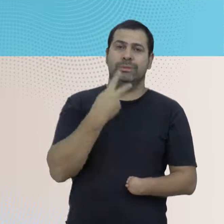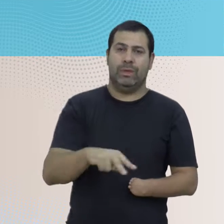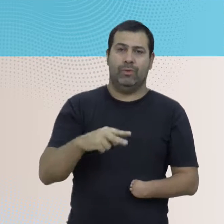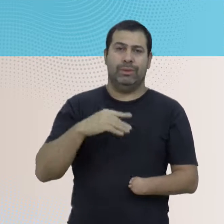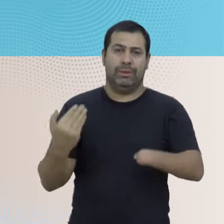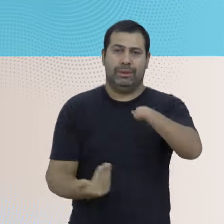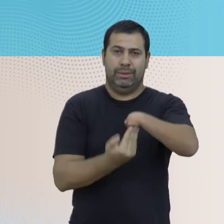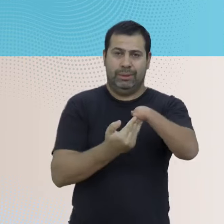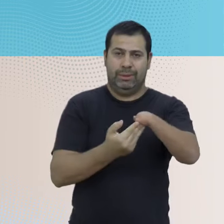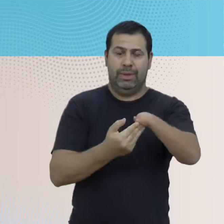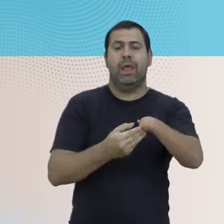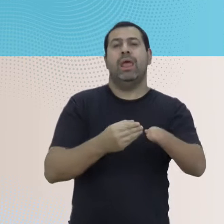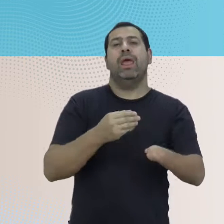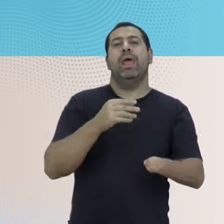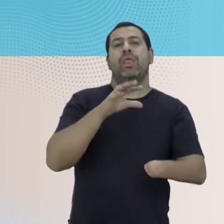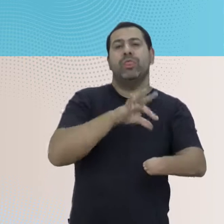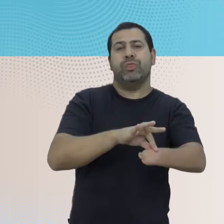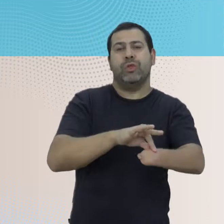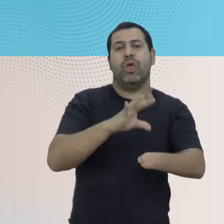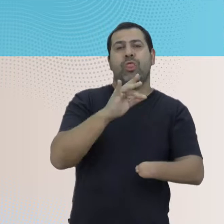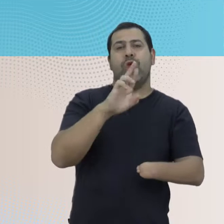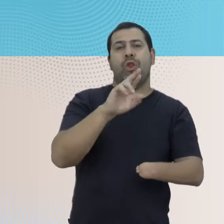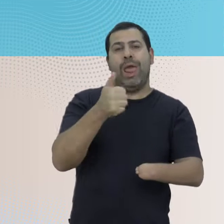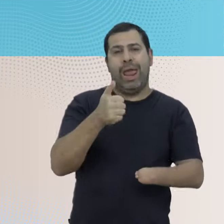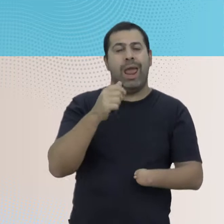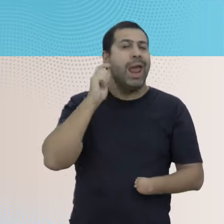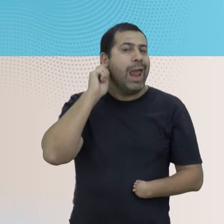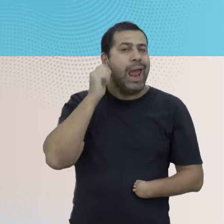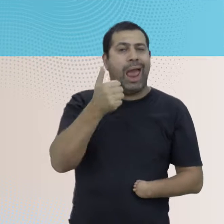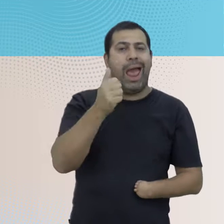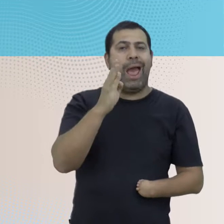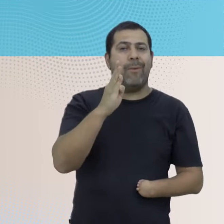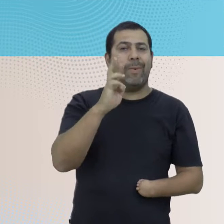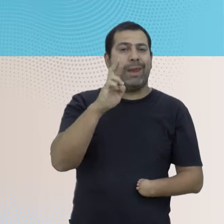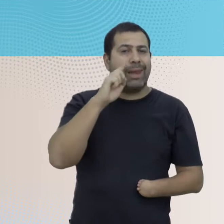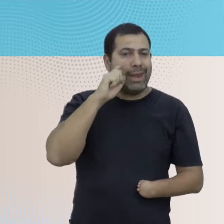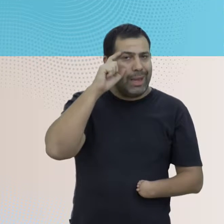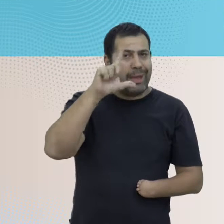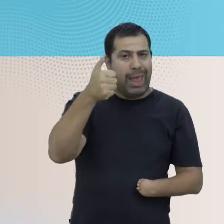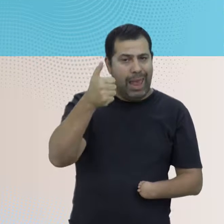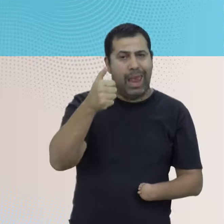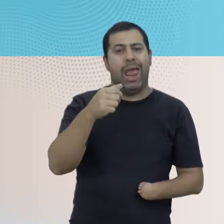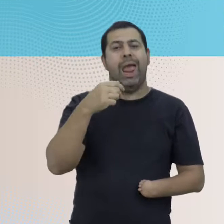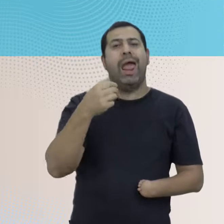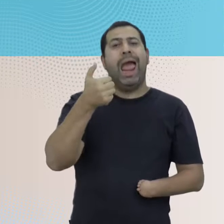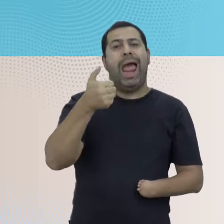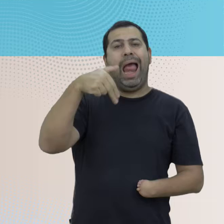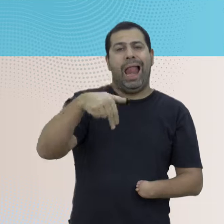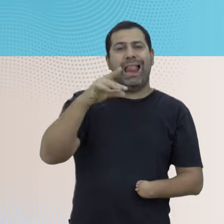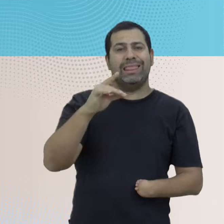Vice-rectora, doctora, Gabriela Andretich.